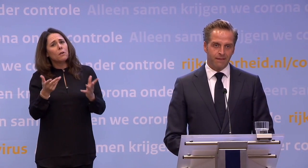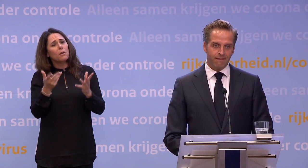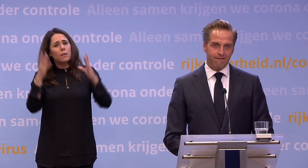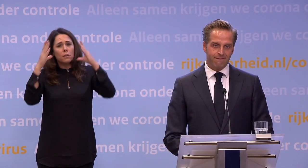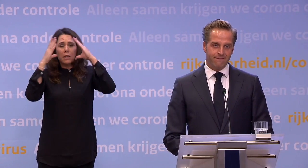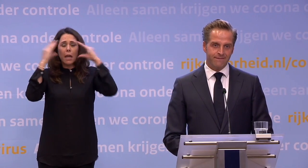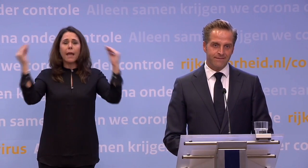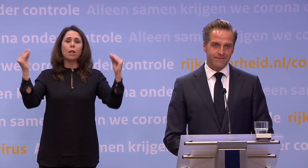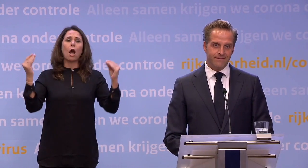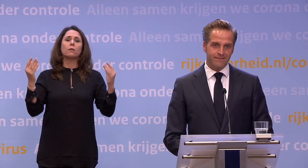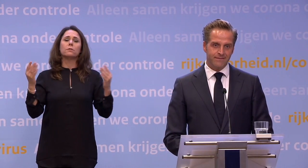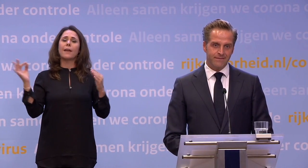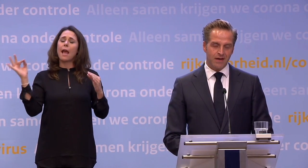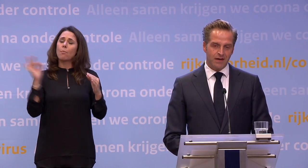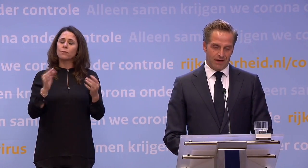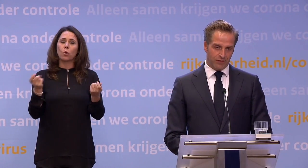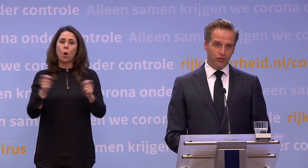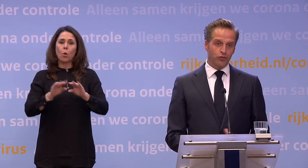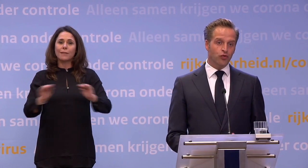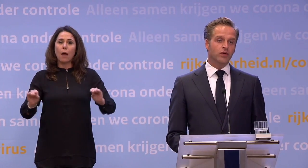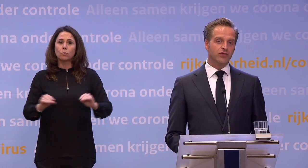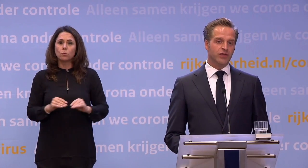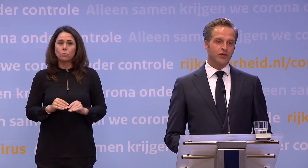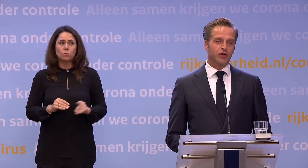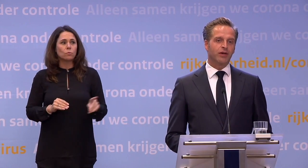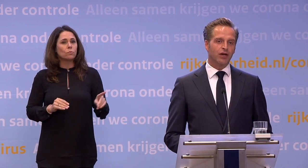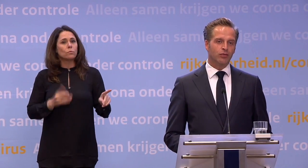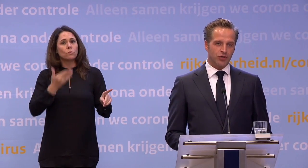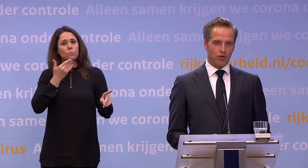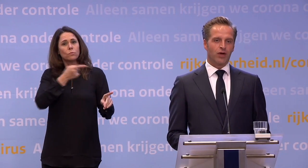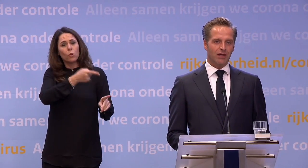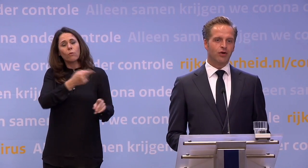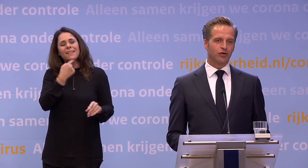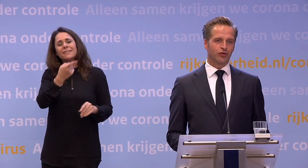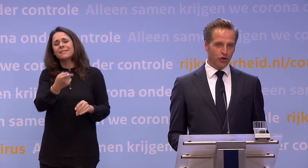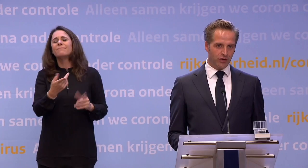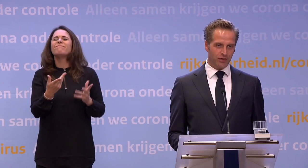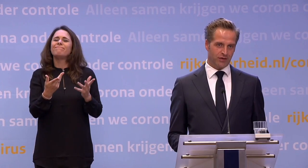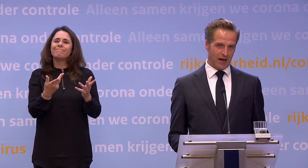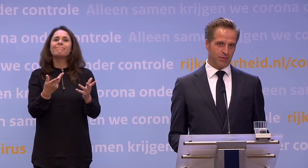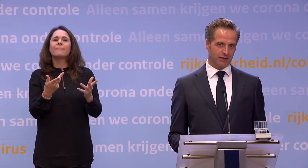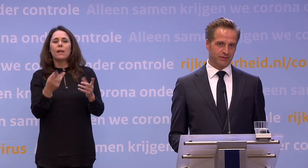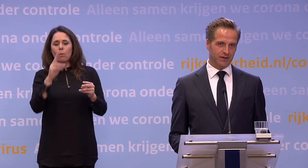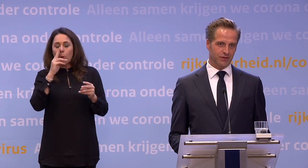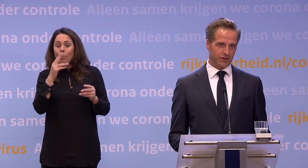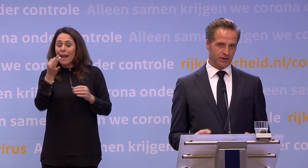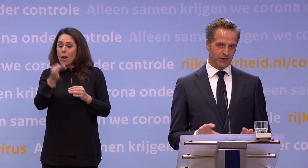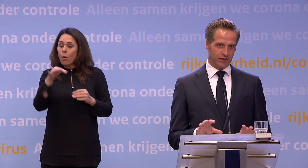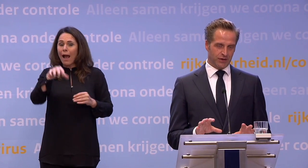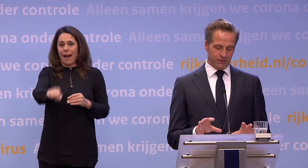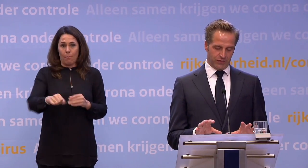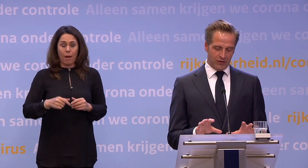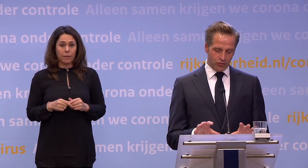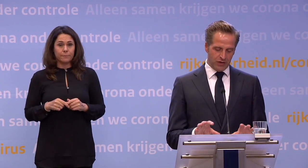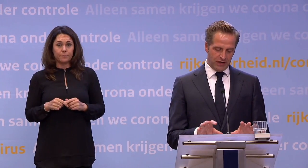helemaal in een soort van lockdown gaat? Wat we nu doen, is ons juist voorbereiden om het zo lokaal mogelijk te kunnen aanpakken. Dus wat